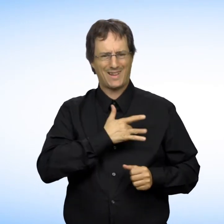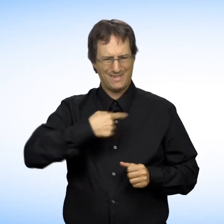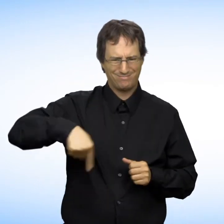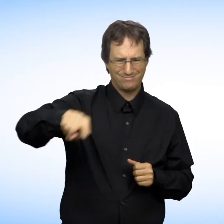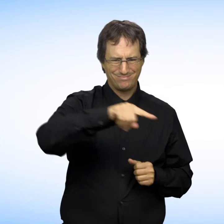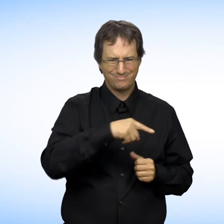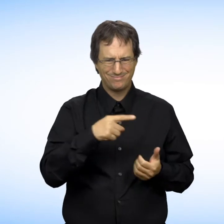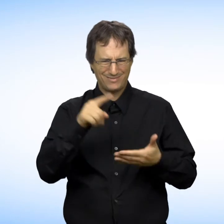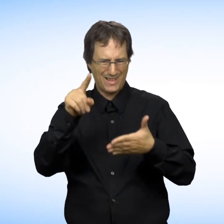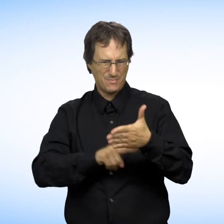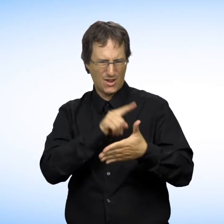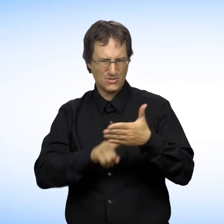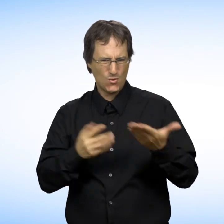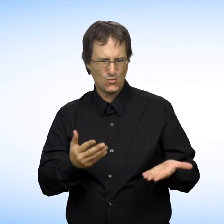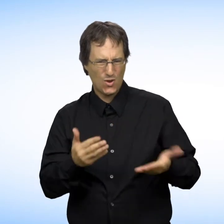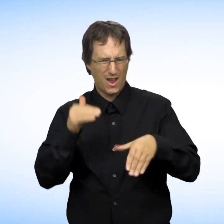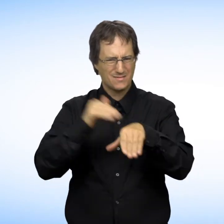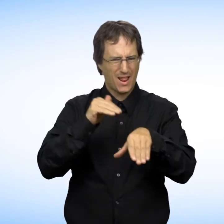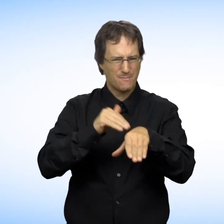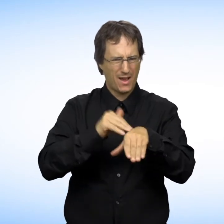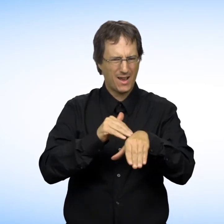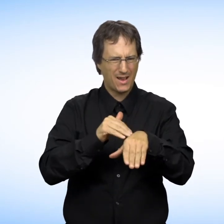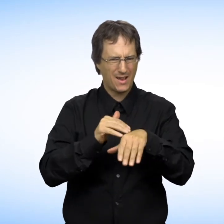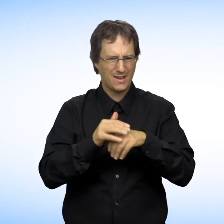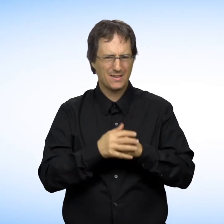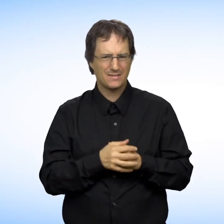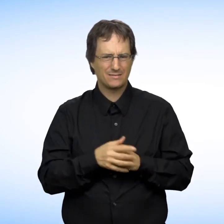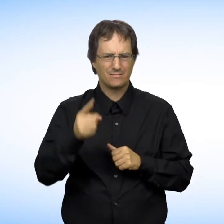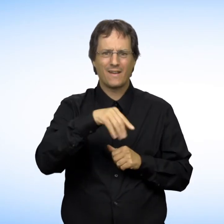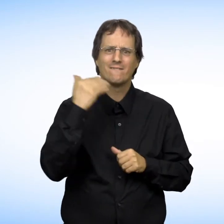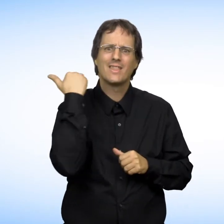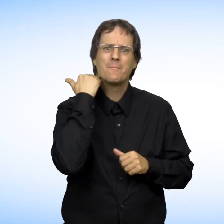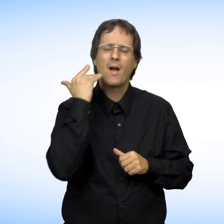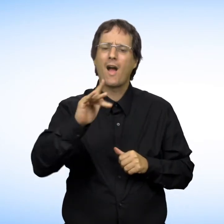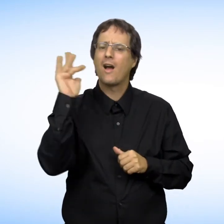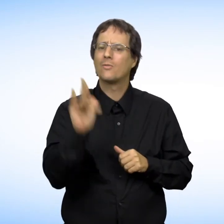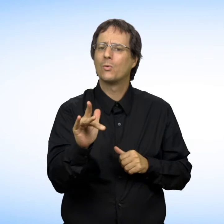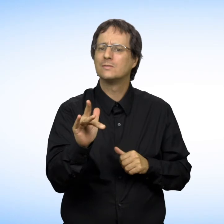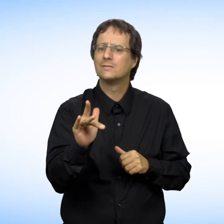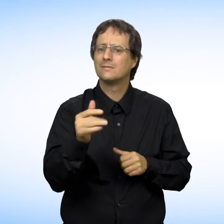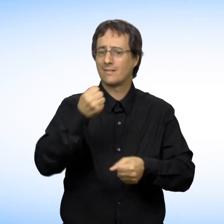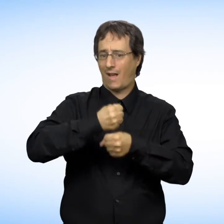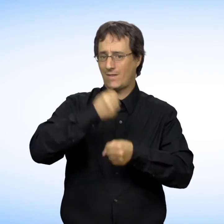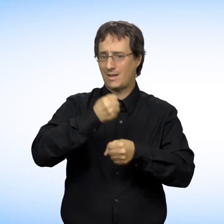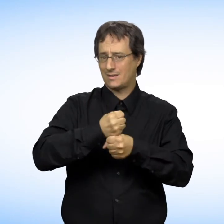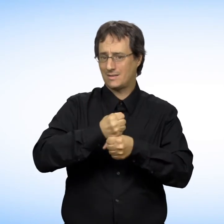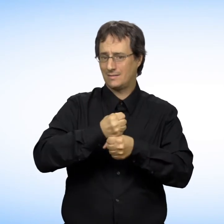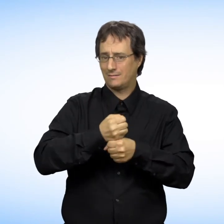Si vous croyez avoir été victime de discrimination ou de harcèlement dans le domaine du travail, contactez-nous